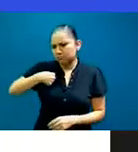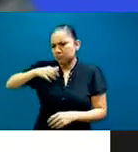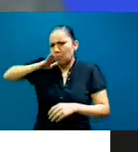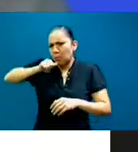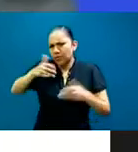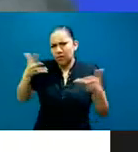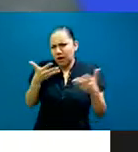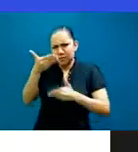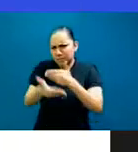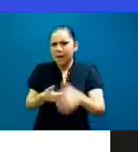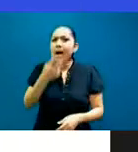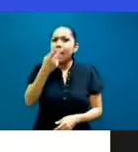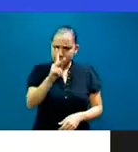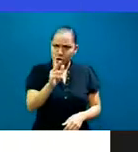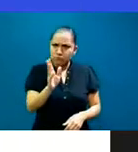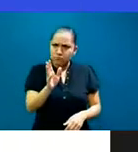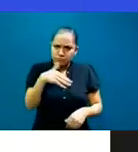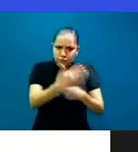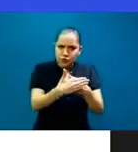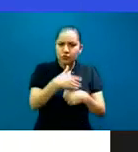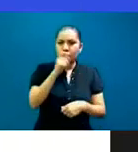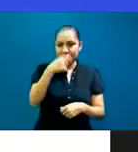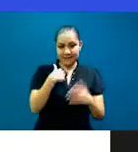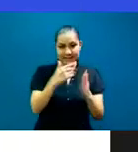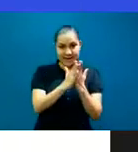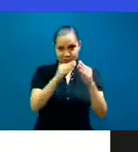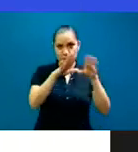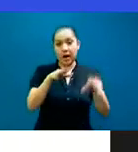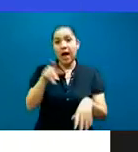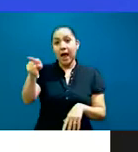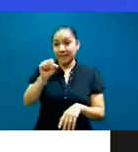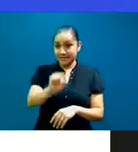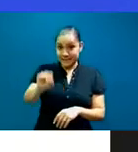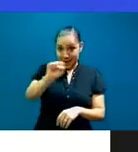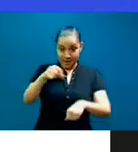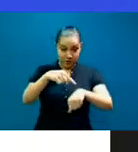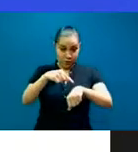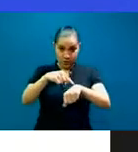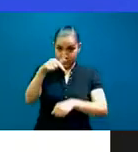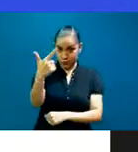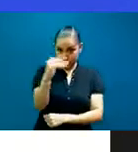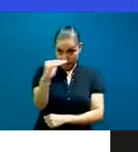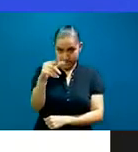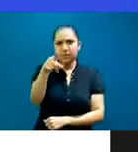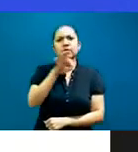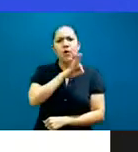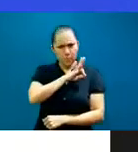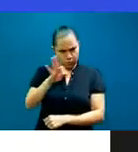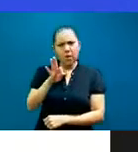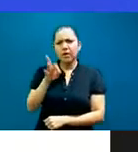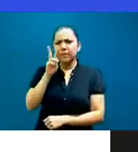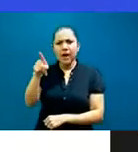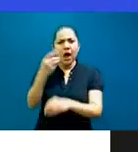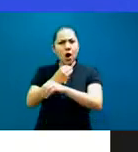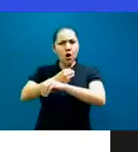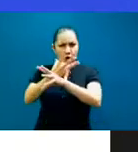se lo pierdan todavía hoy mismo, este sábado a las 12.30, se pueden, pueden entrar a la convención anual de intérpretes